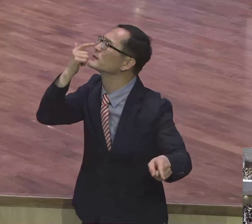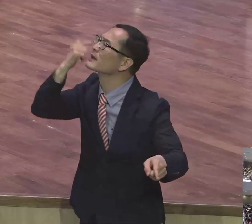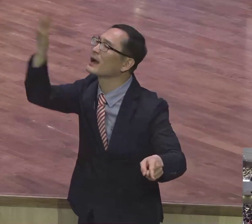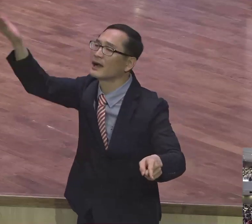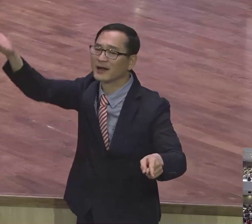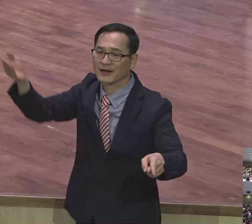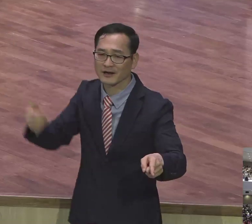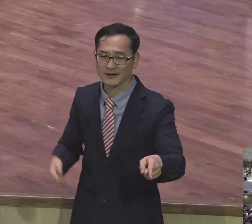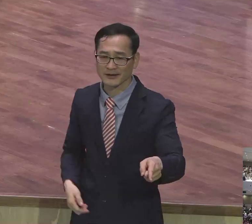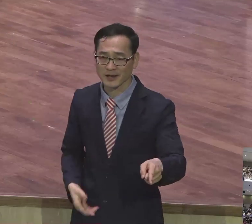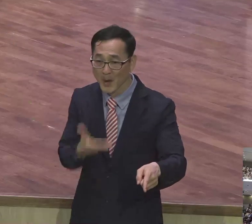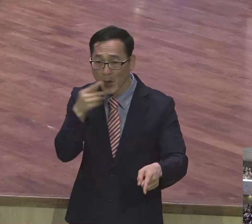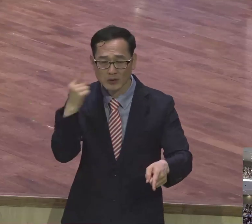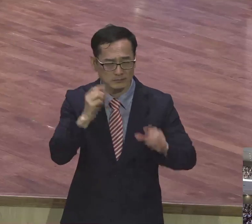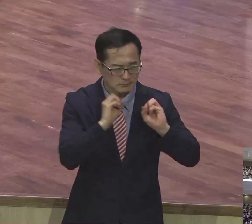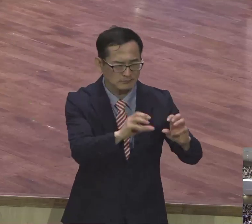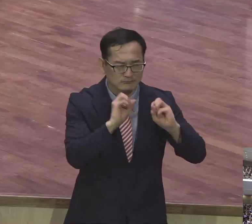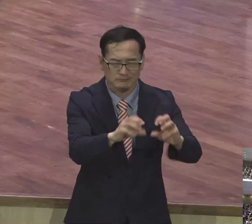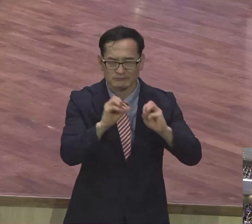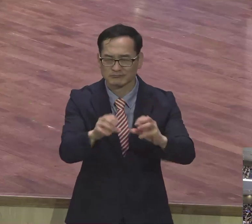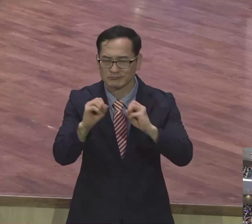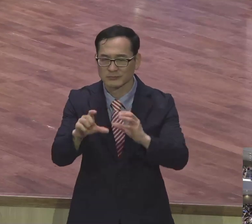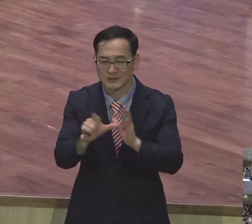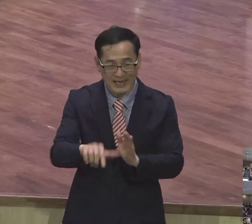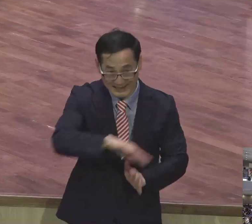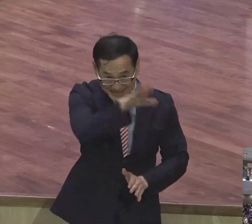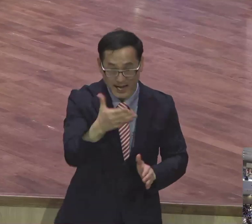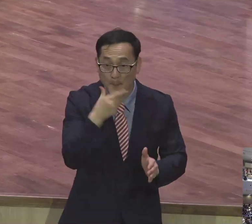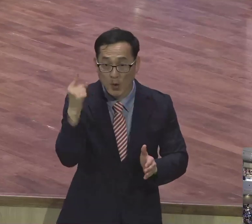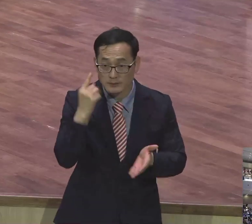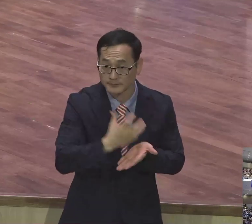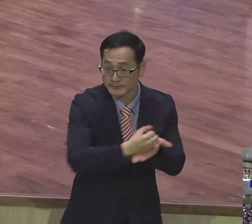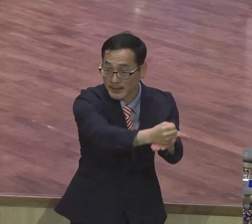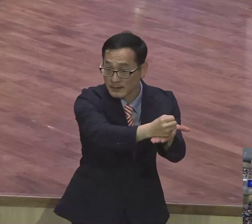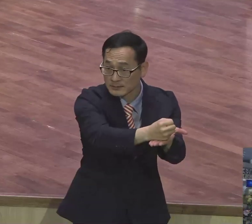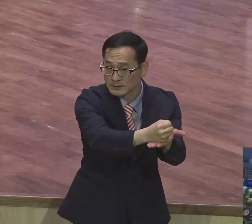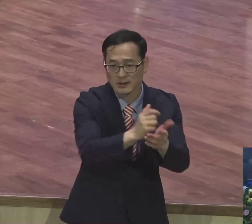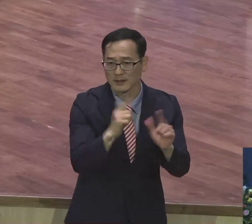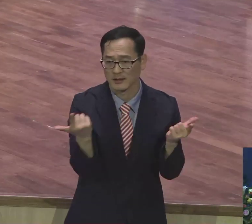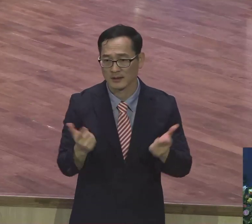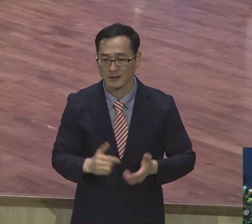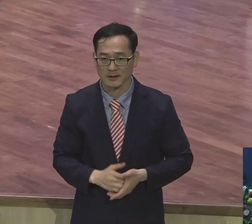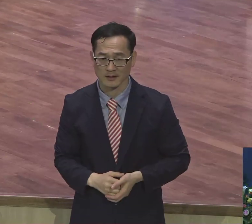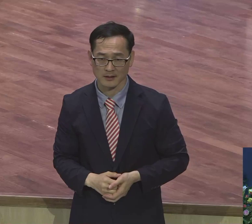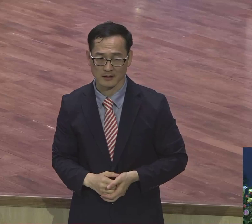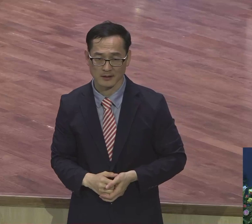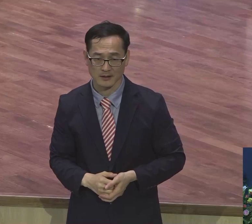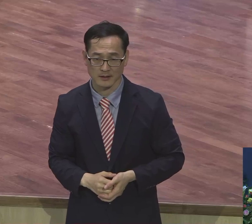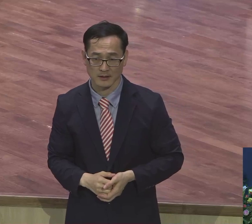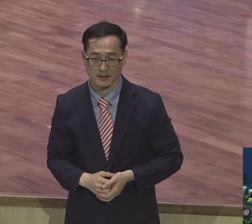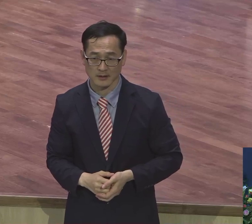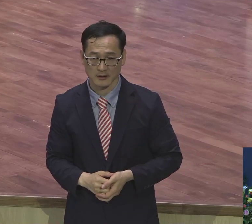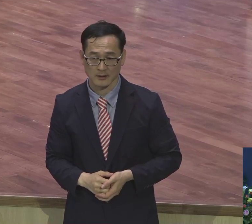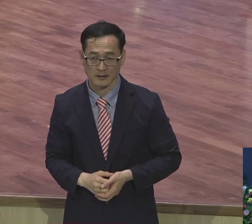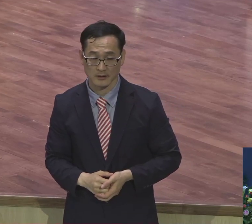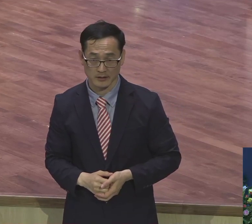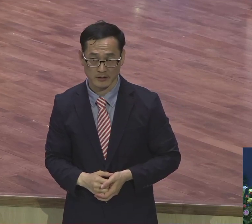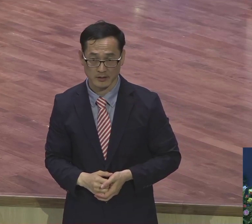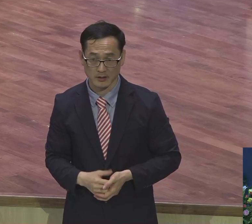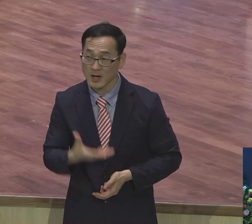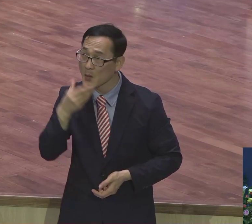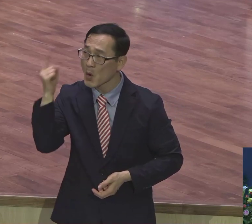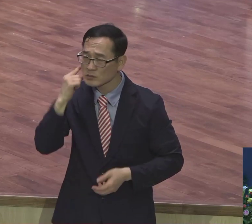복음을 전했지만은 모든 사람이 다 순종한 건 아니에요. 이 말이에요.